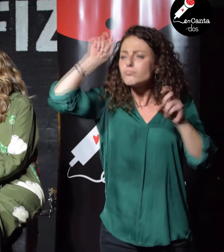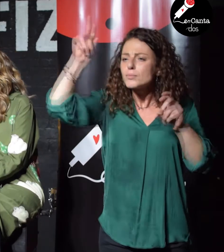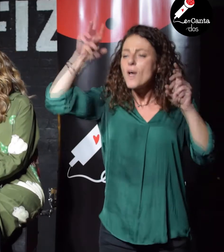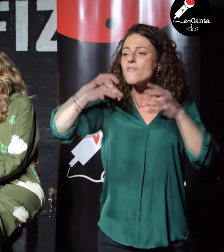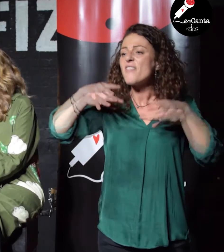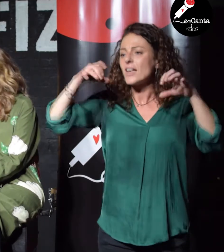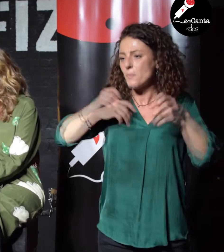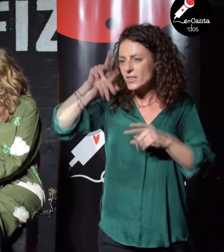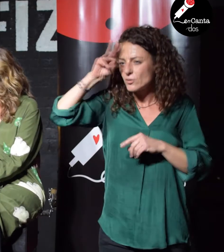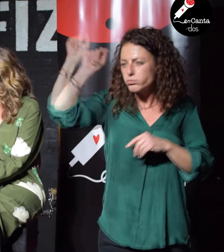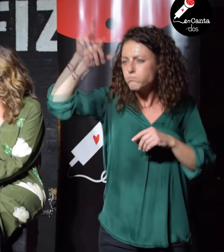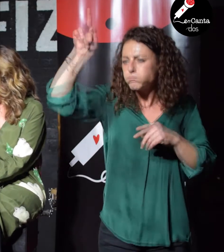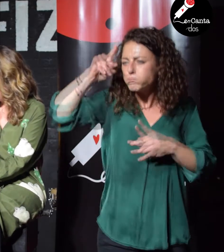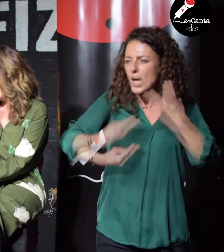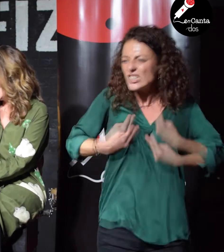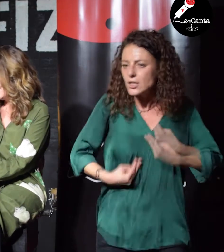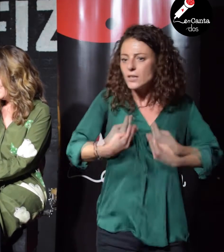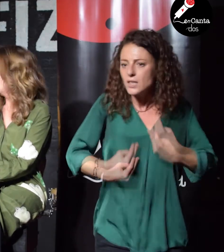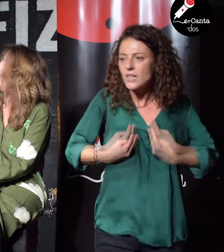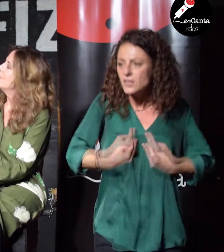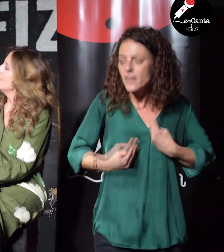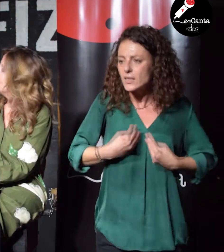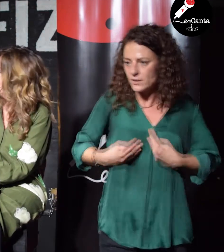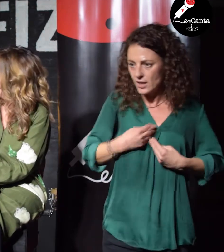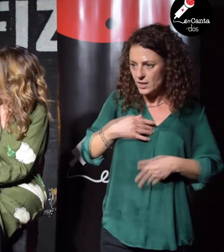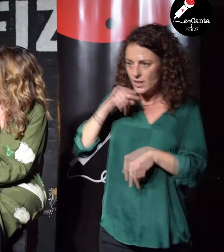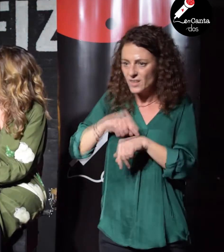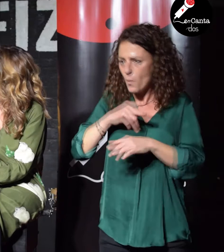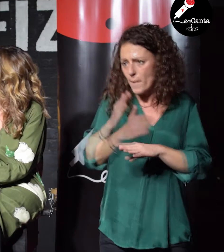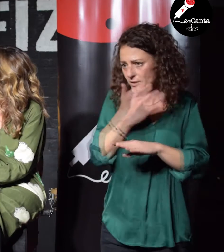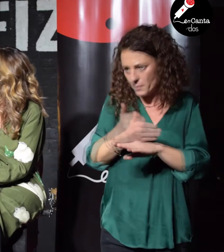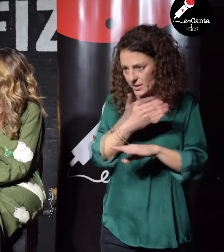ansiedad. El tiempo ni se crea ni se destruye, pero el tiempo pasa. ¿Y la ansiedad?